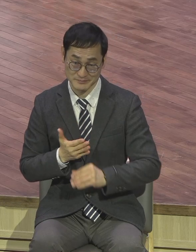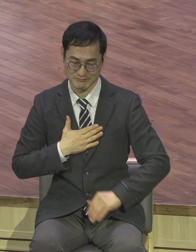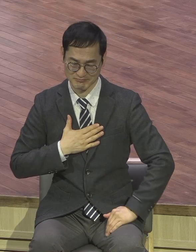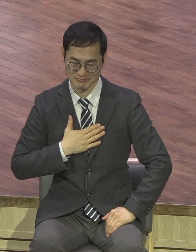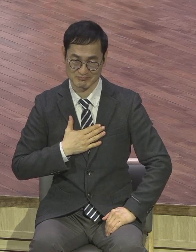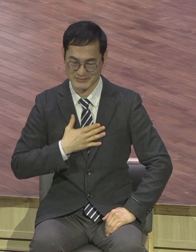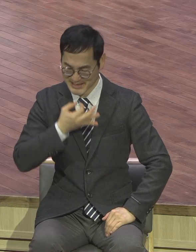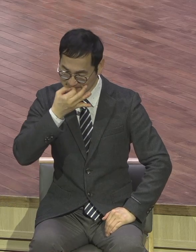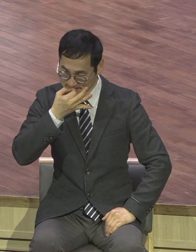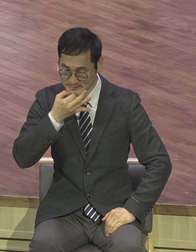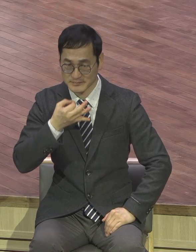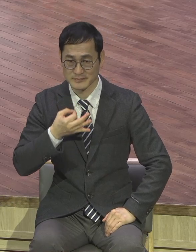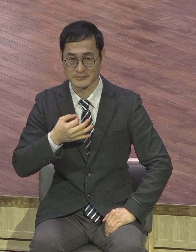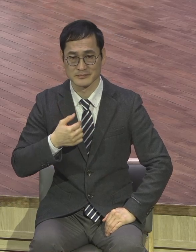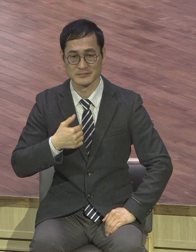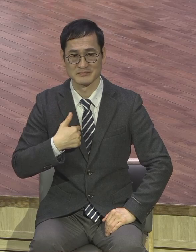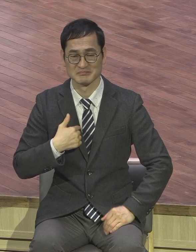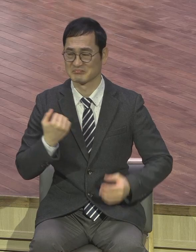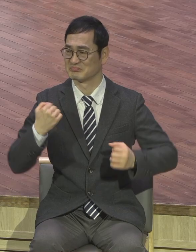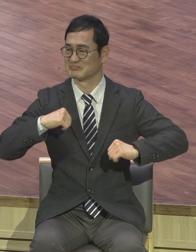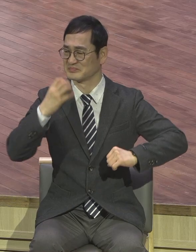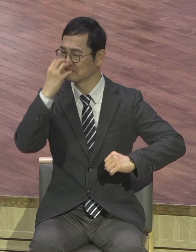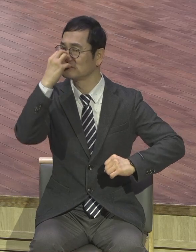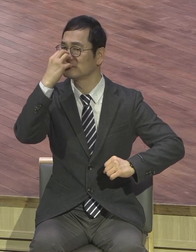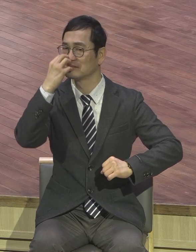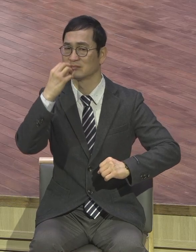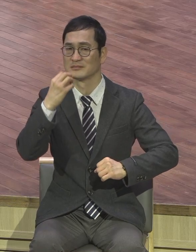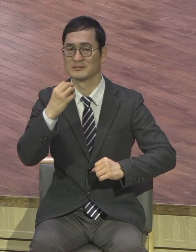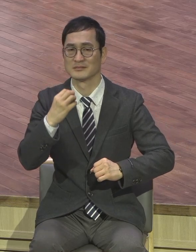모자랍니다. 아까워서 모자랍니다. 헌신 못합니다.